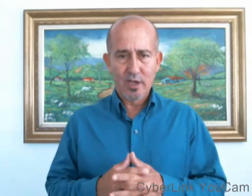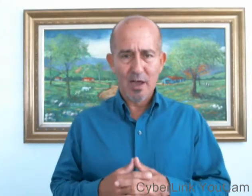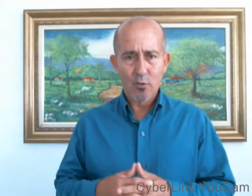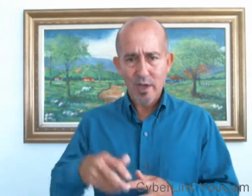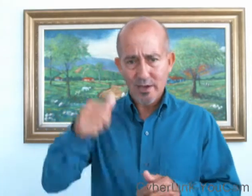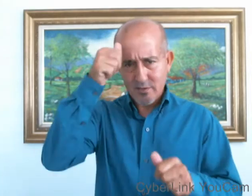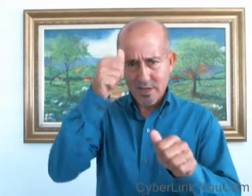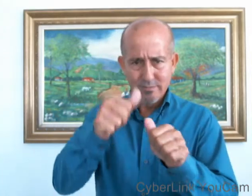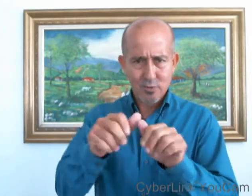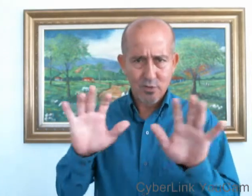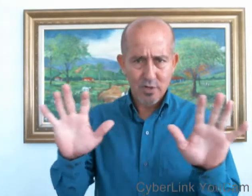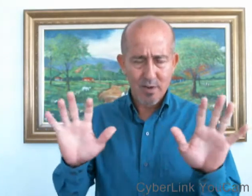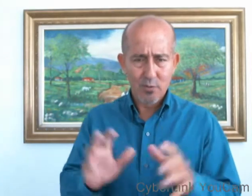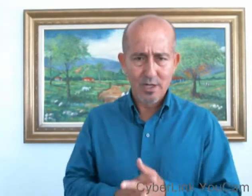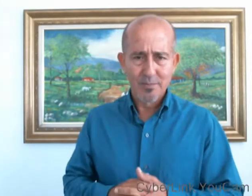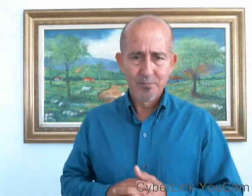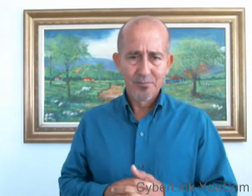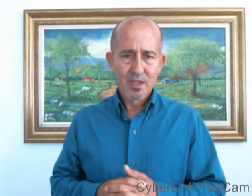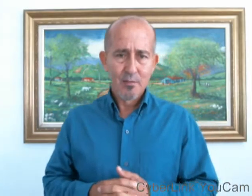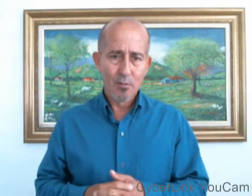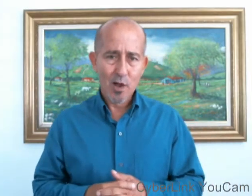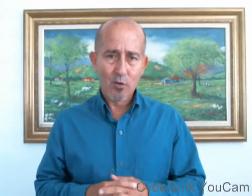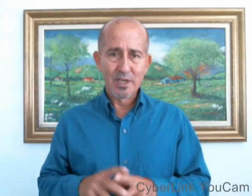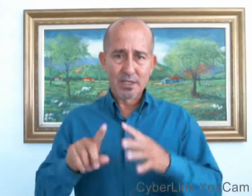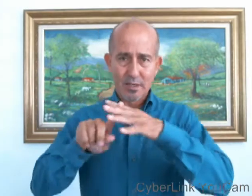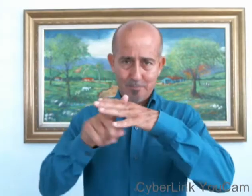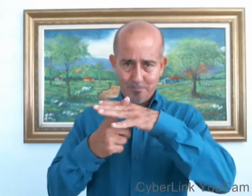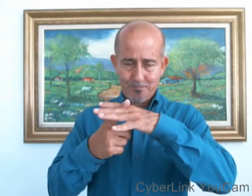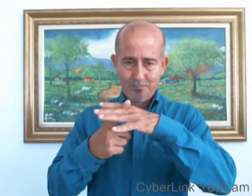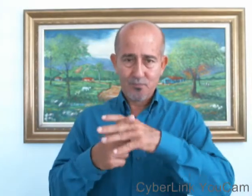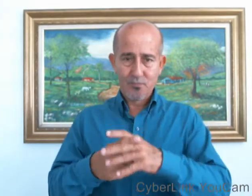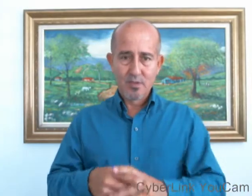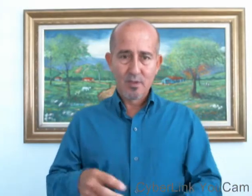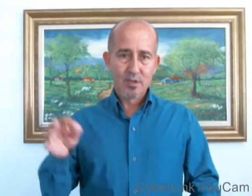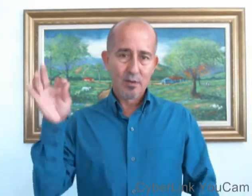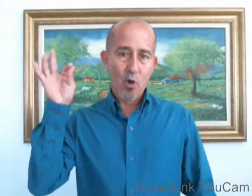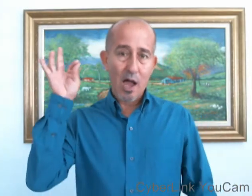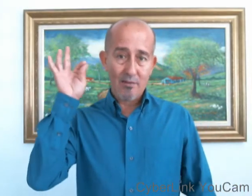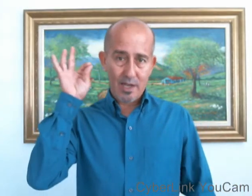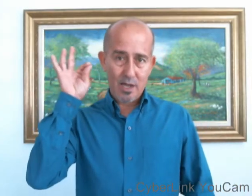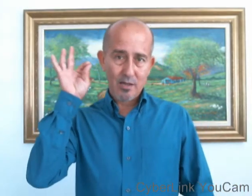que me acuerden, ¿verdad? Todos los que me acuerden. Vamos a comenzar. Tenemos abeja.